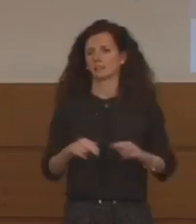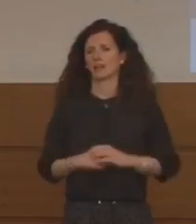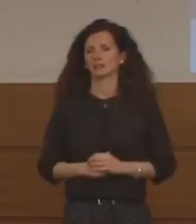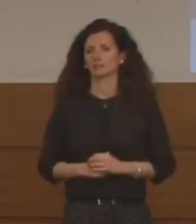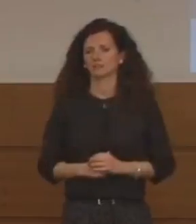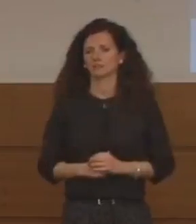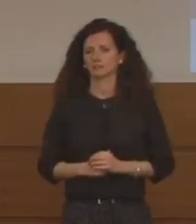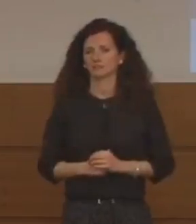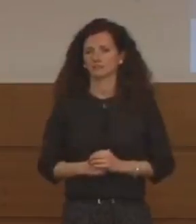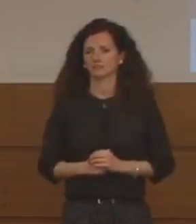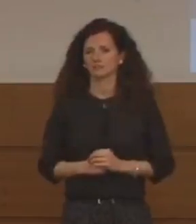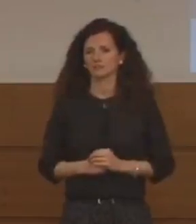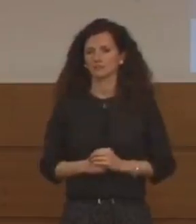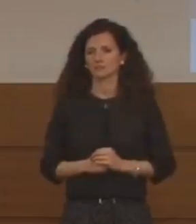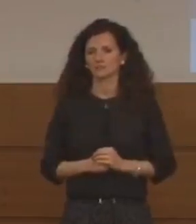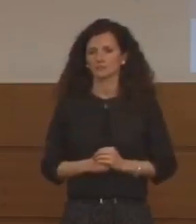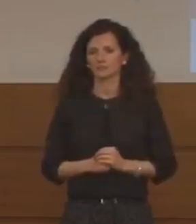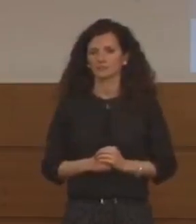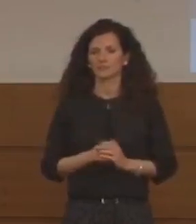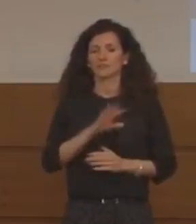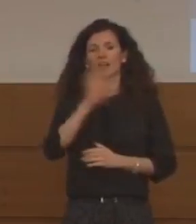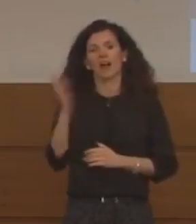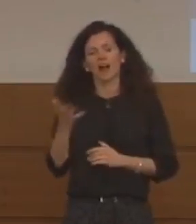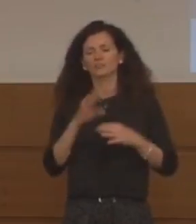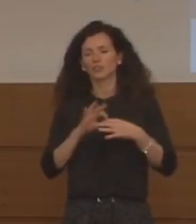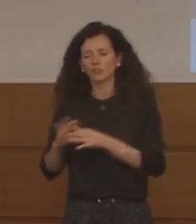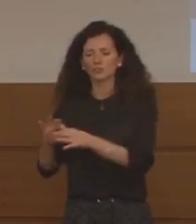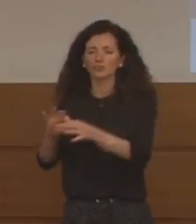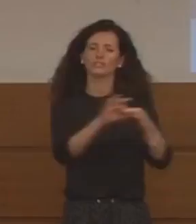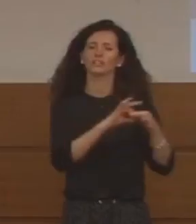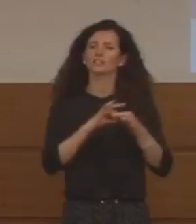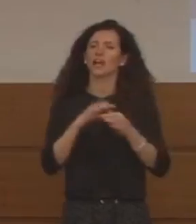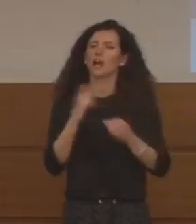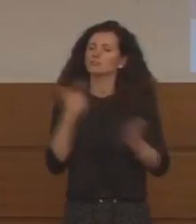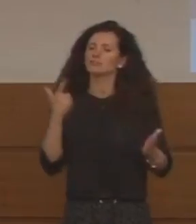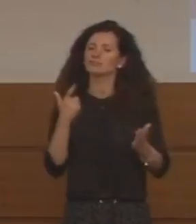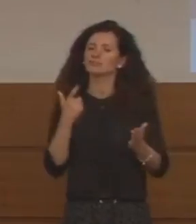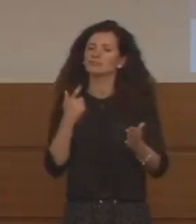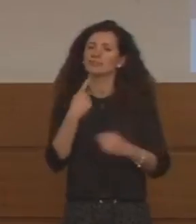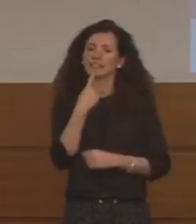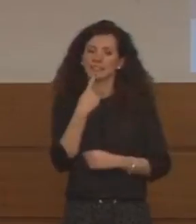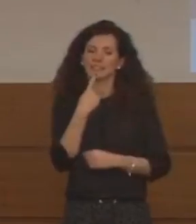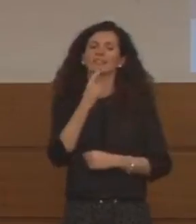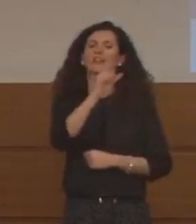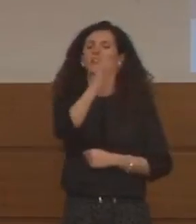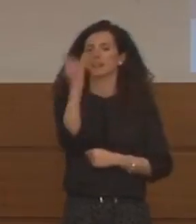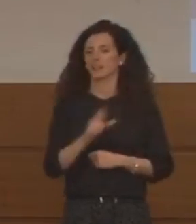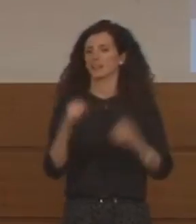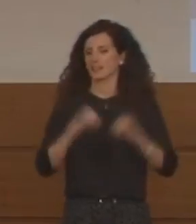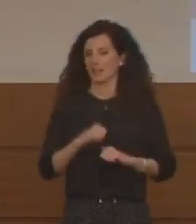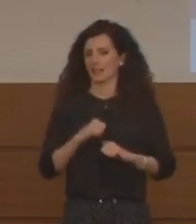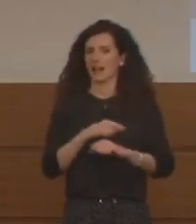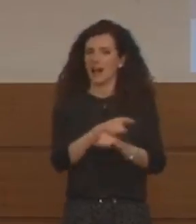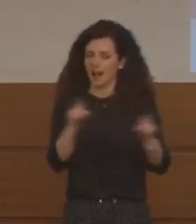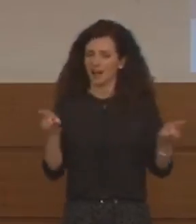Altro tipo di solidarietà che voglio evidenziare è la solidarietà degli italiani che si è manifestato in uno